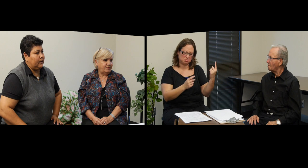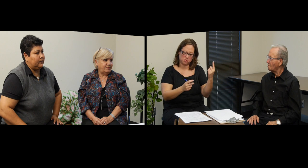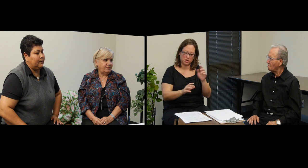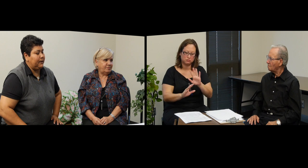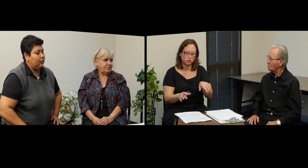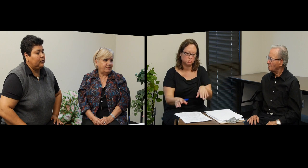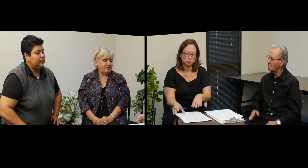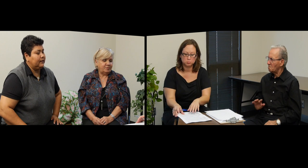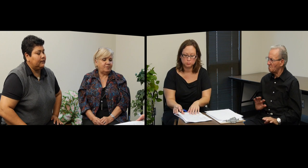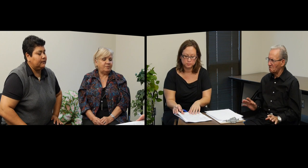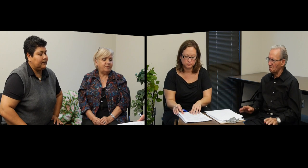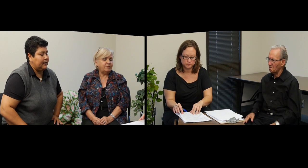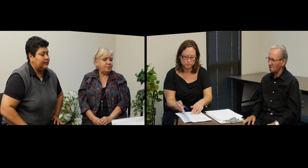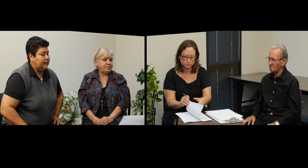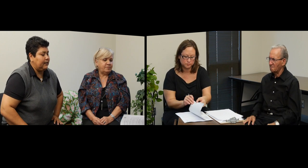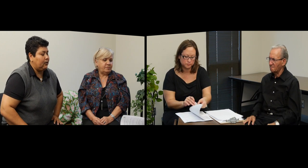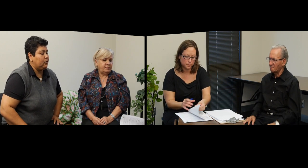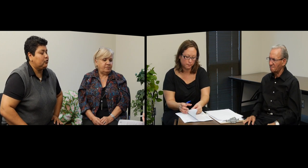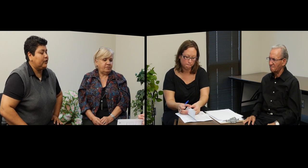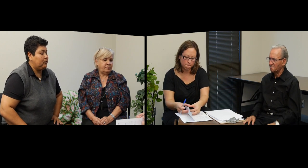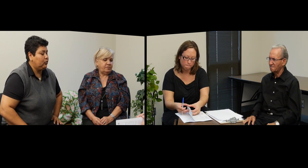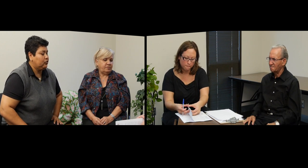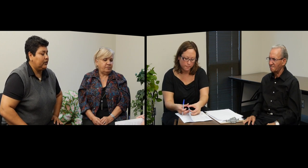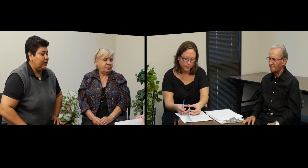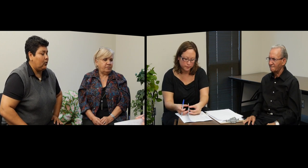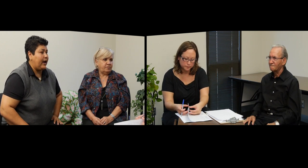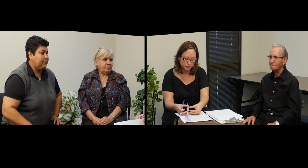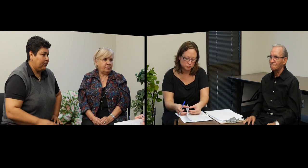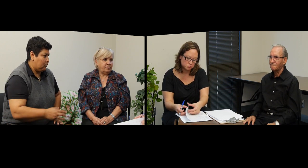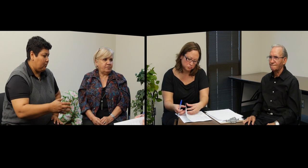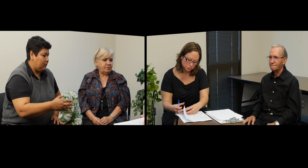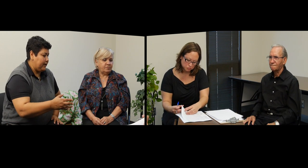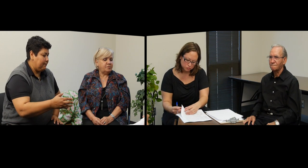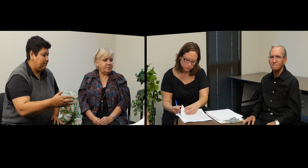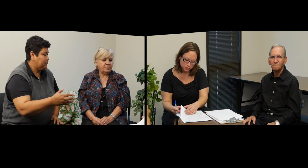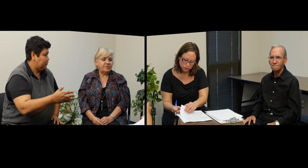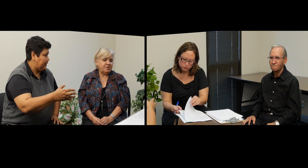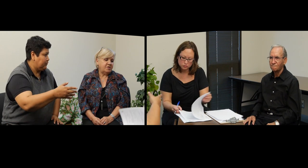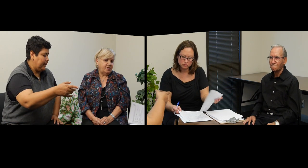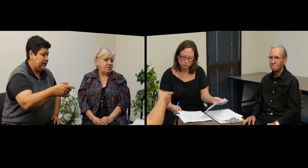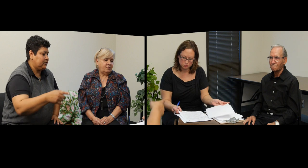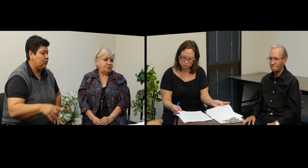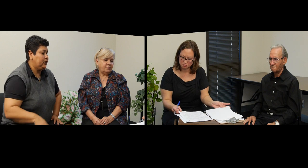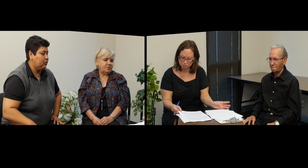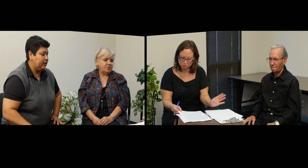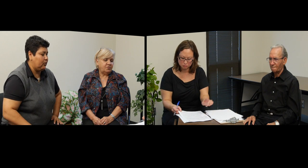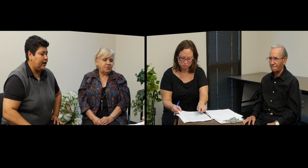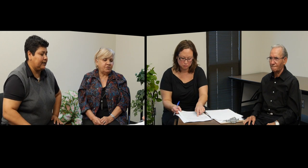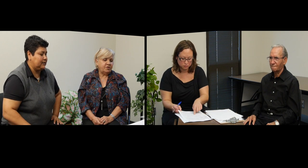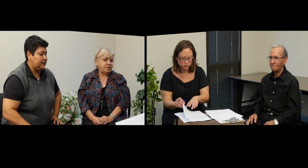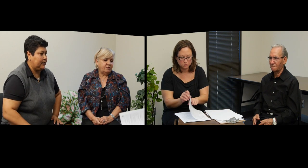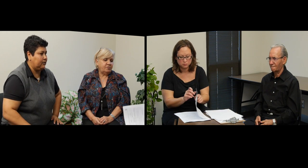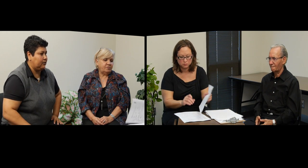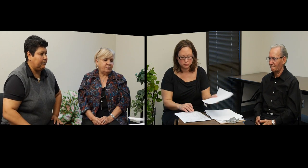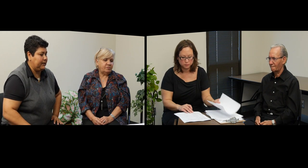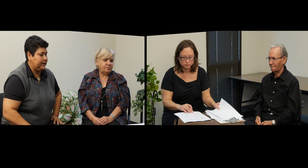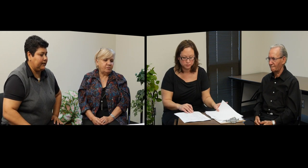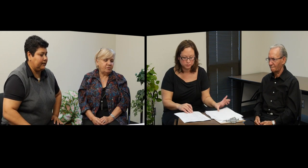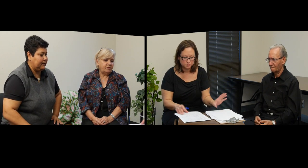Esta pregunta se trata de otros adultos en el hogar, pero como ya me mencionaron, que él es el único en el hogar, así que no aplica él.